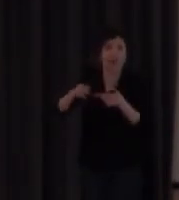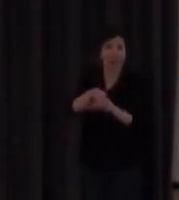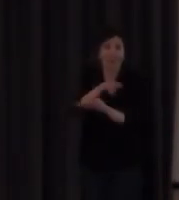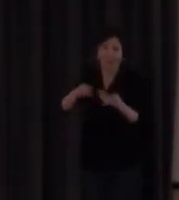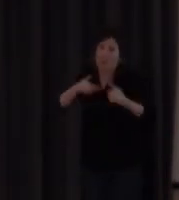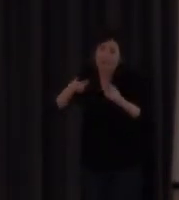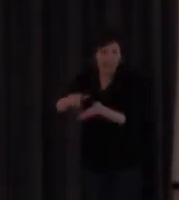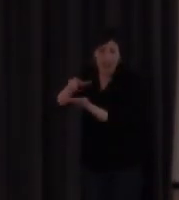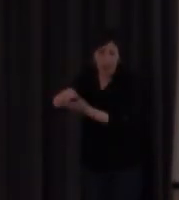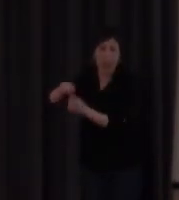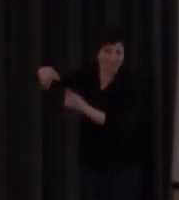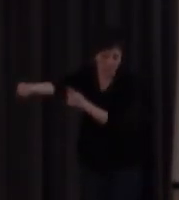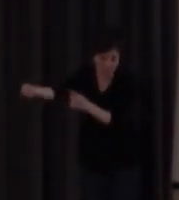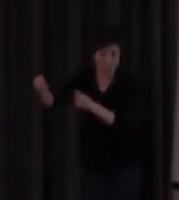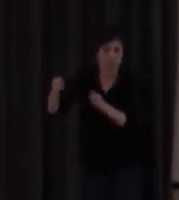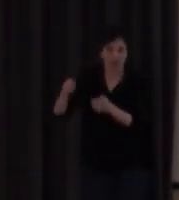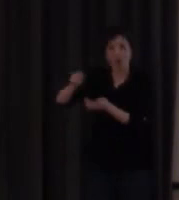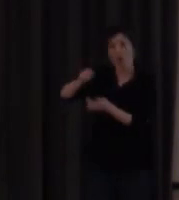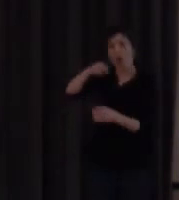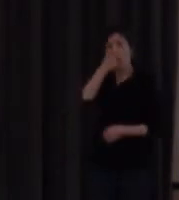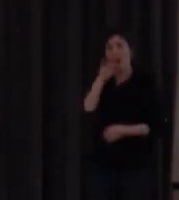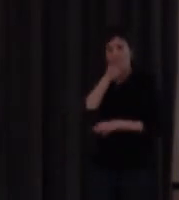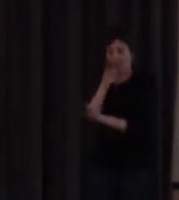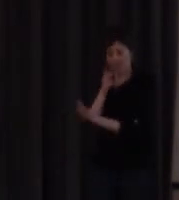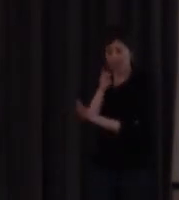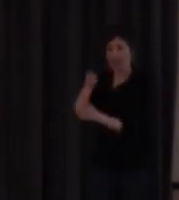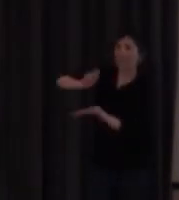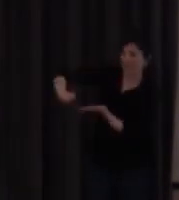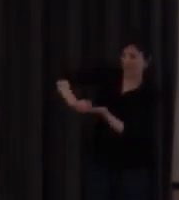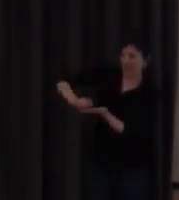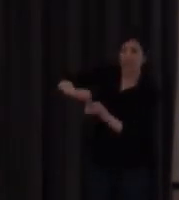cualquier lengua, en su modalidad oral y escrita.